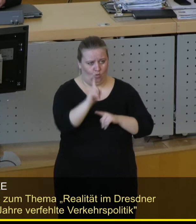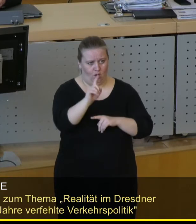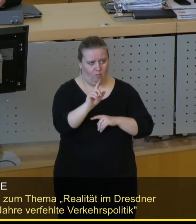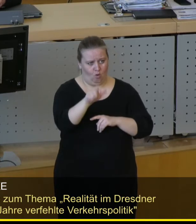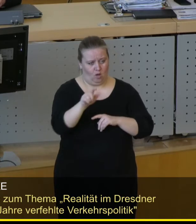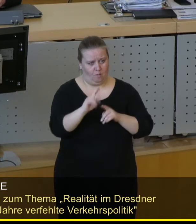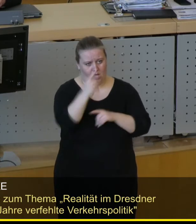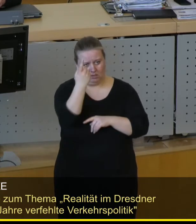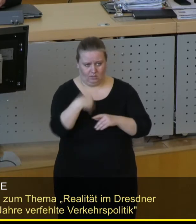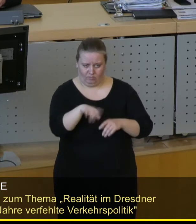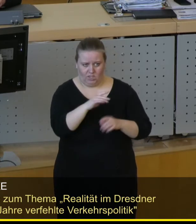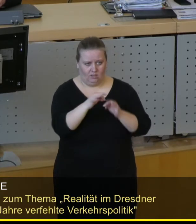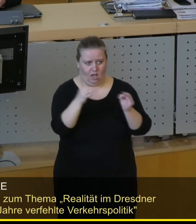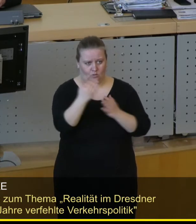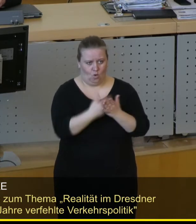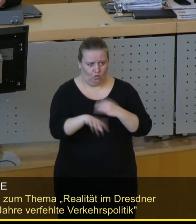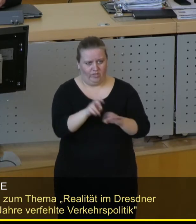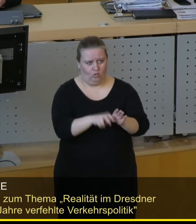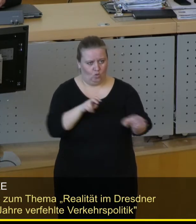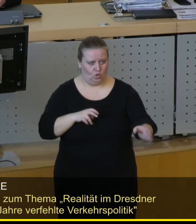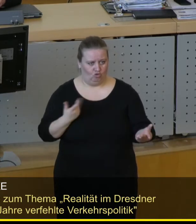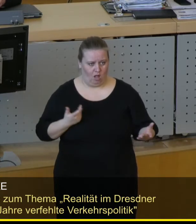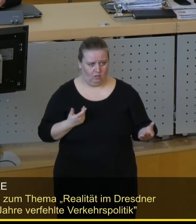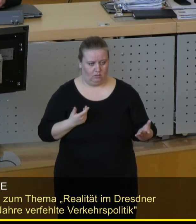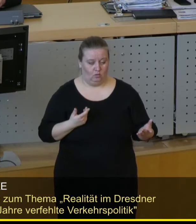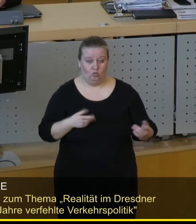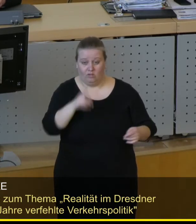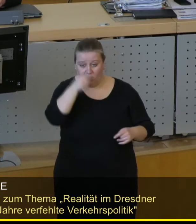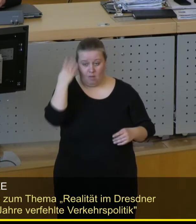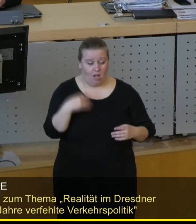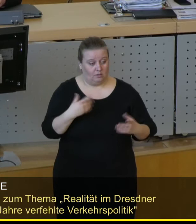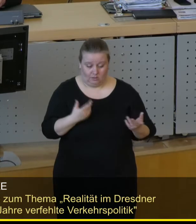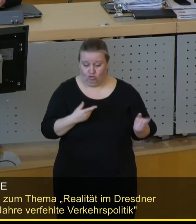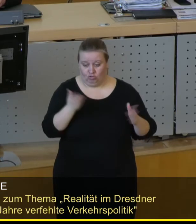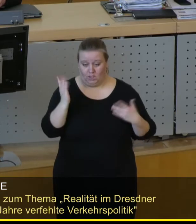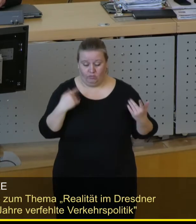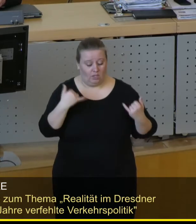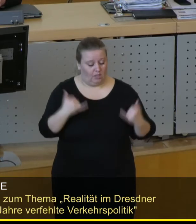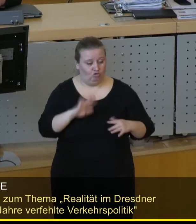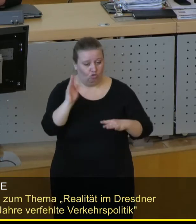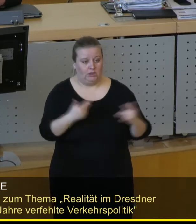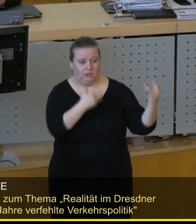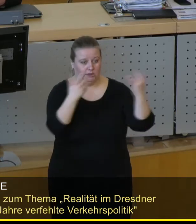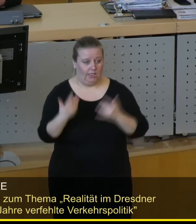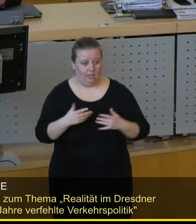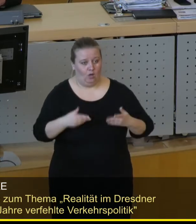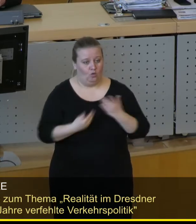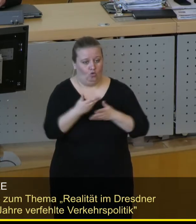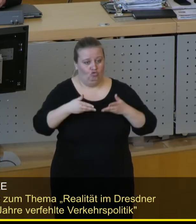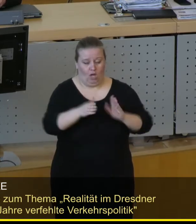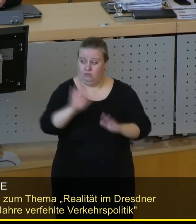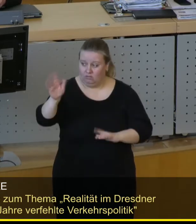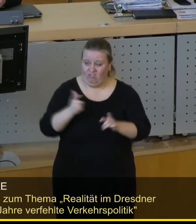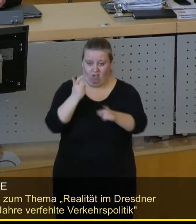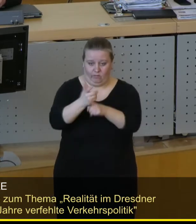damals von der Tagesordnung genommen hat, von der Planfeststellung zurückgezogen hat. Und wenn das damals nicht passiert wäre, wären wir schon zehn Jahre lang mit dieser Straße fertig. Es ist Ihre